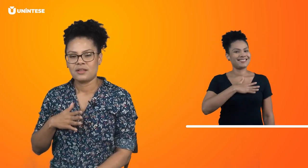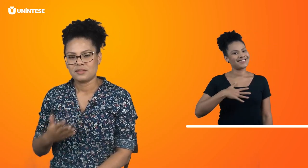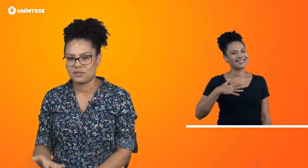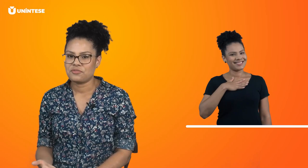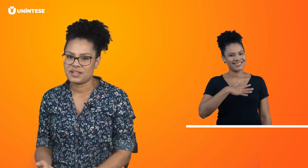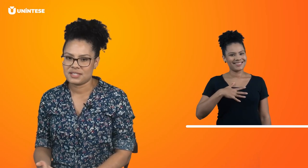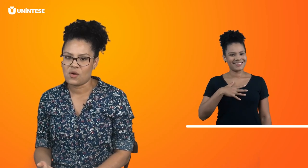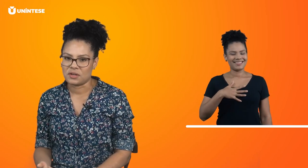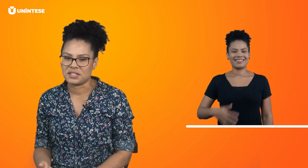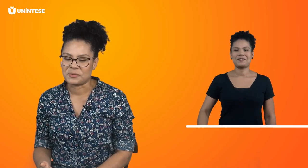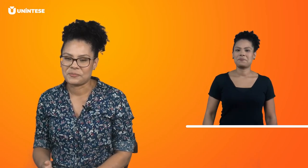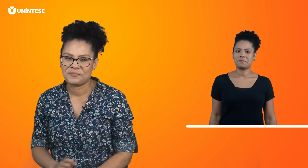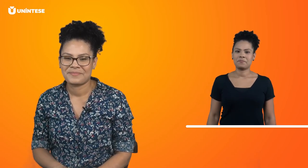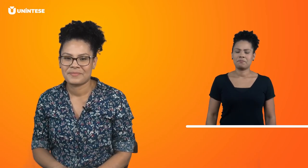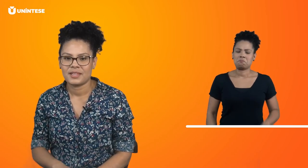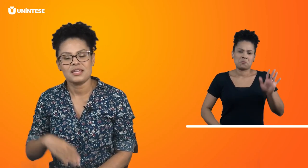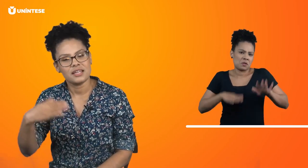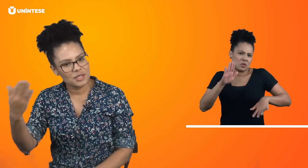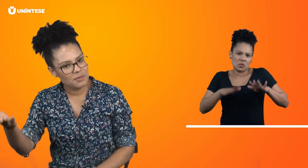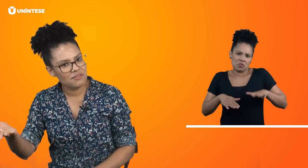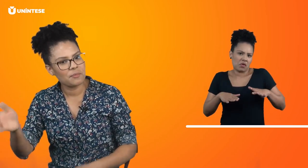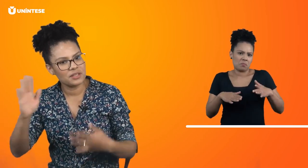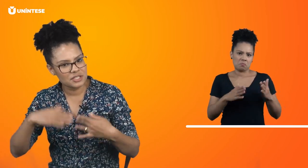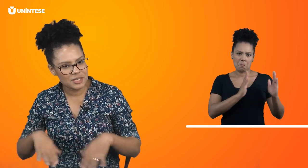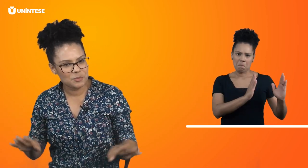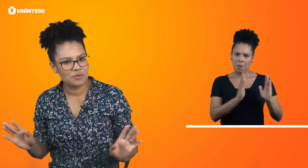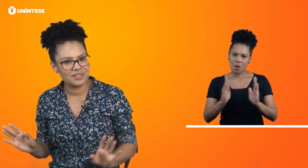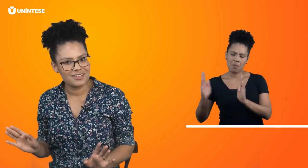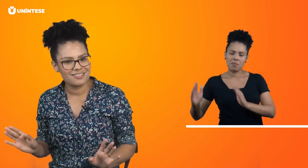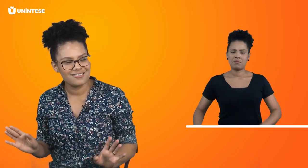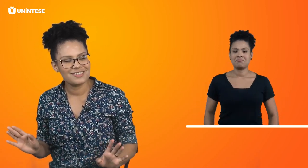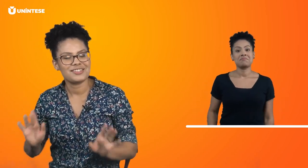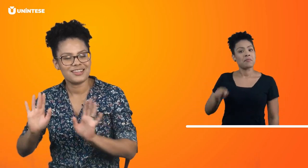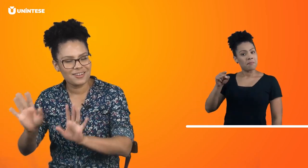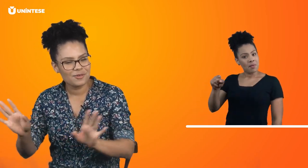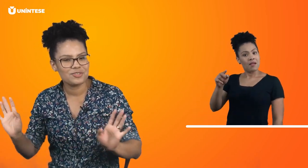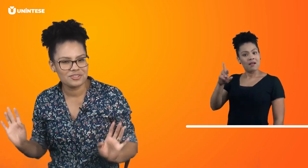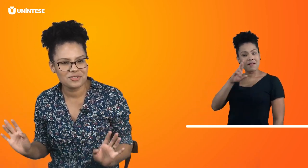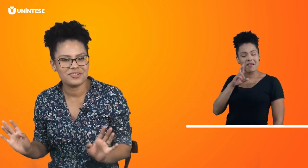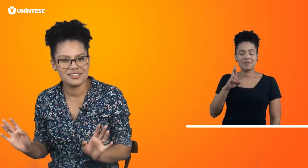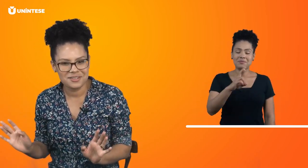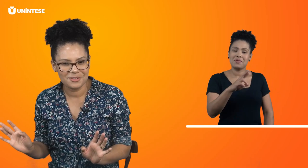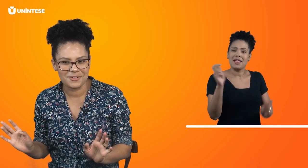Então, tu faz a ordem. E ele também vai poder te responder se ele gostou de te conhecer ou não.